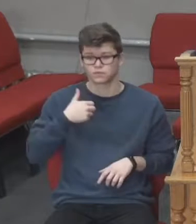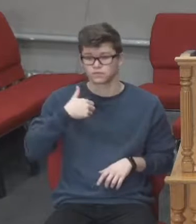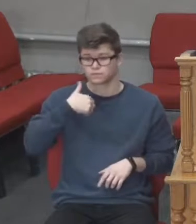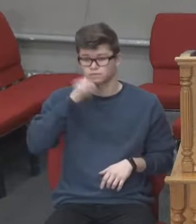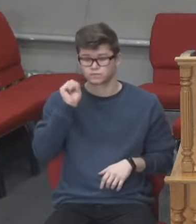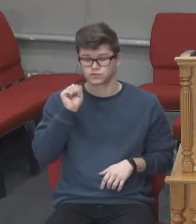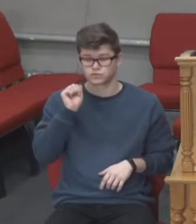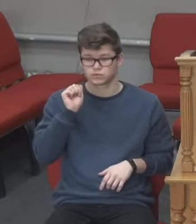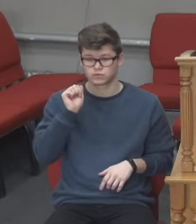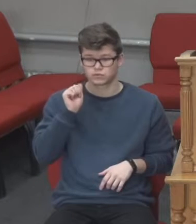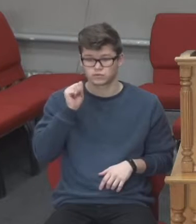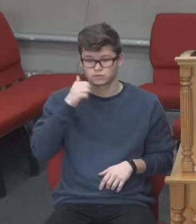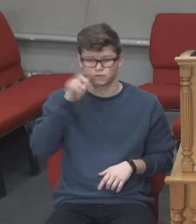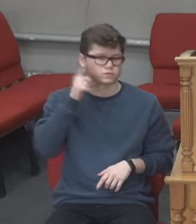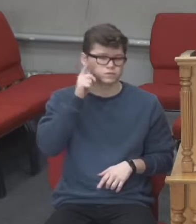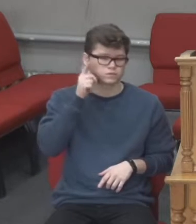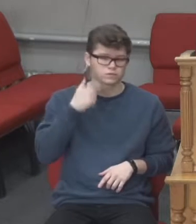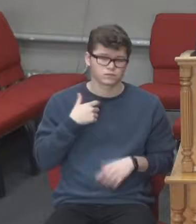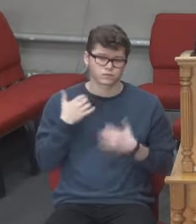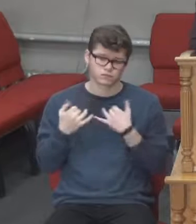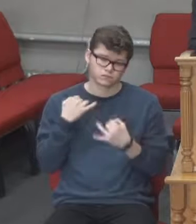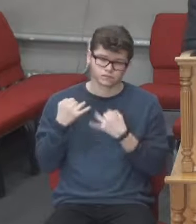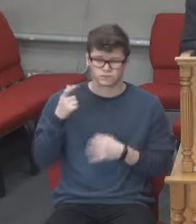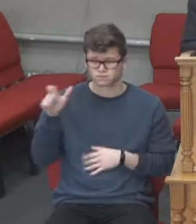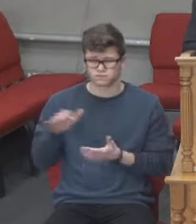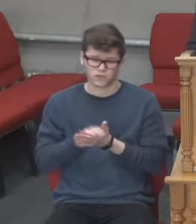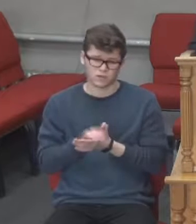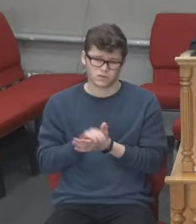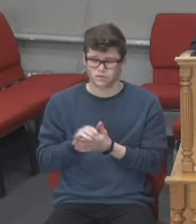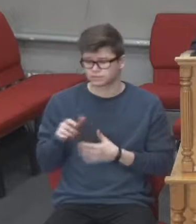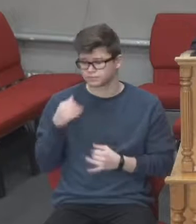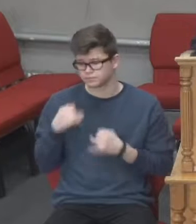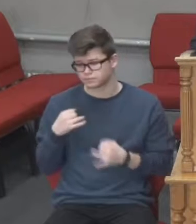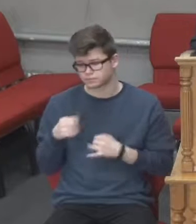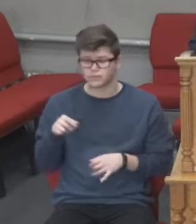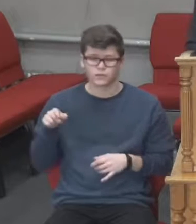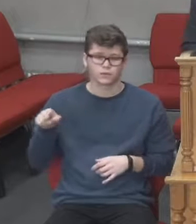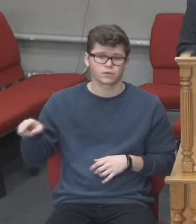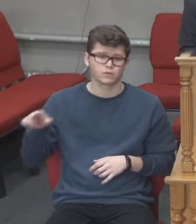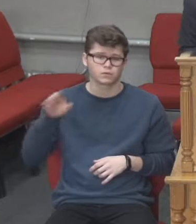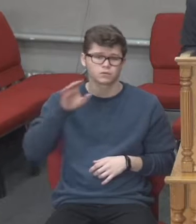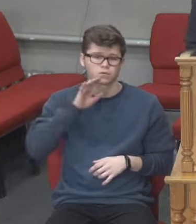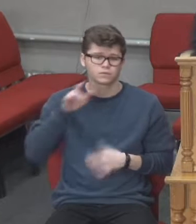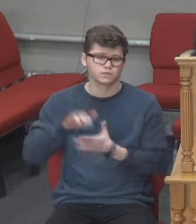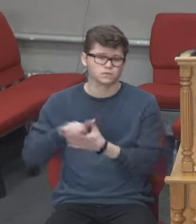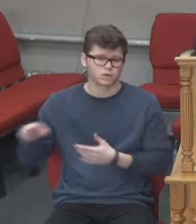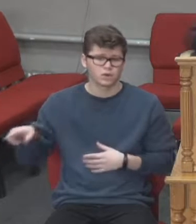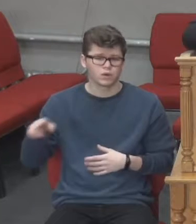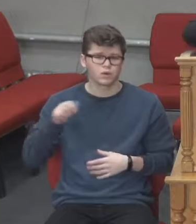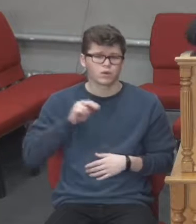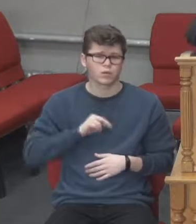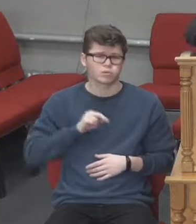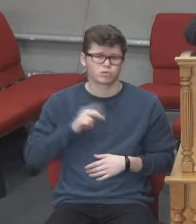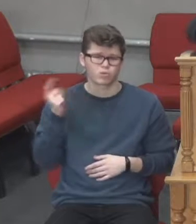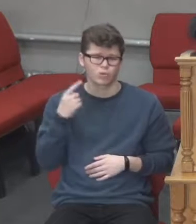я навіть спілкувався з однією своєю знайомою. Вона має сестру в одному з обласних центрів. І та